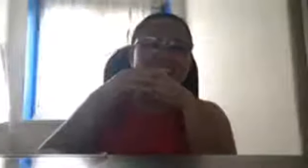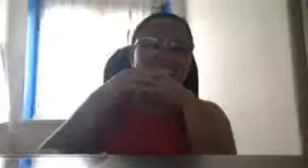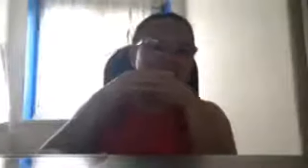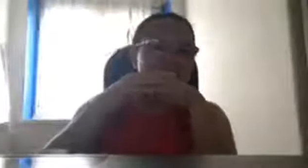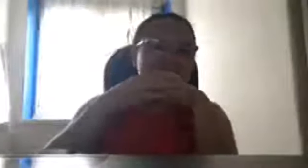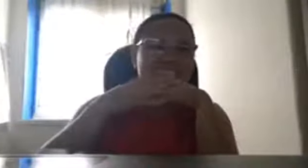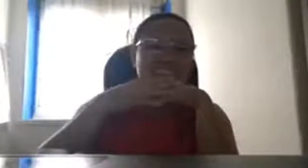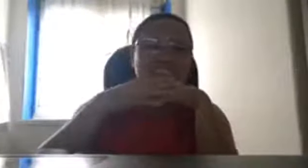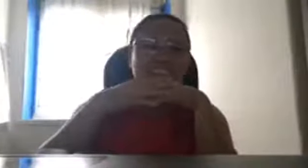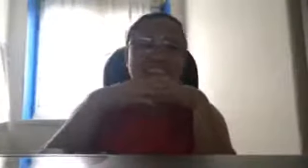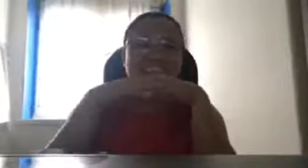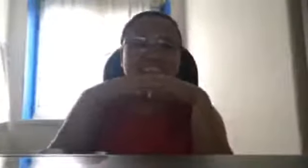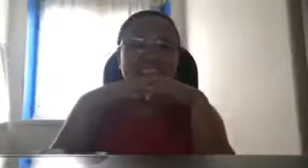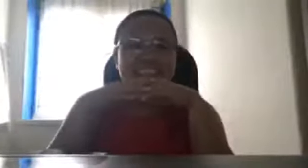ano ba yan, Duterte,